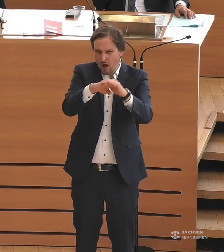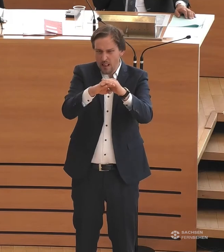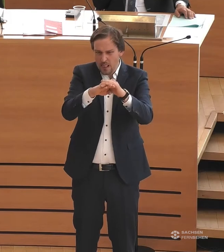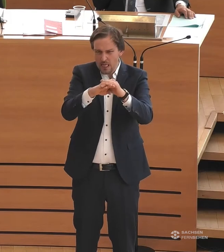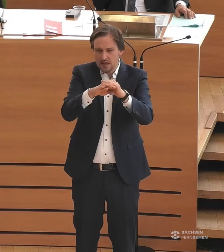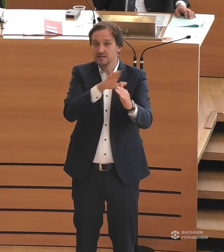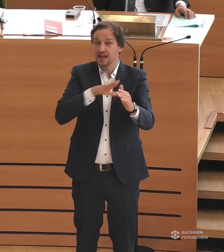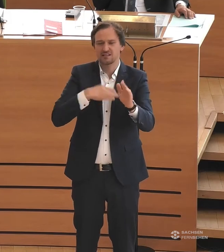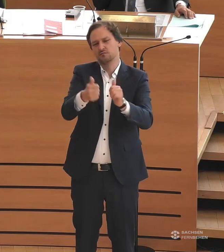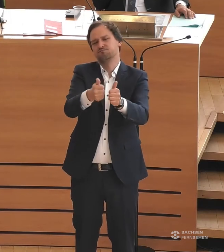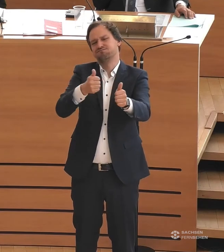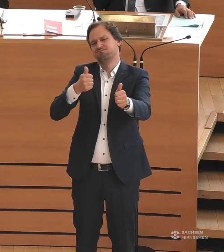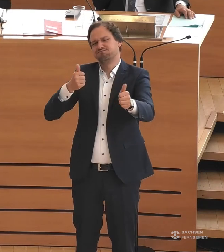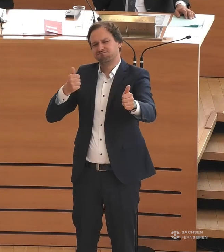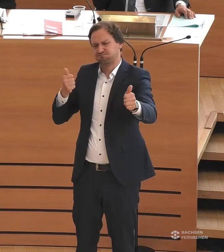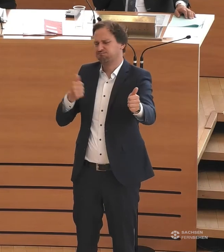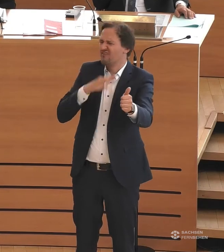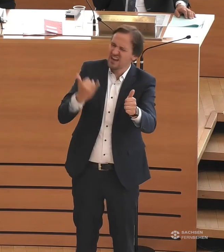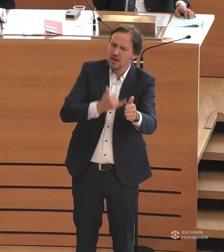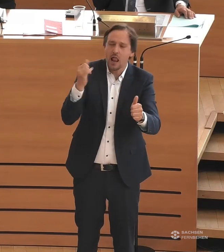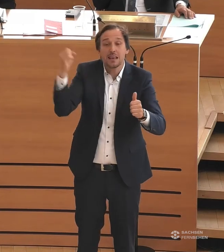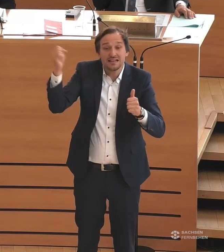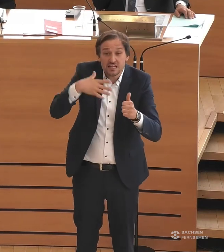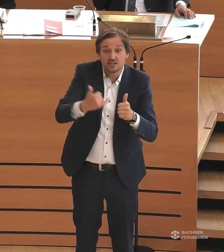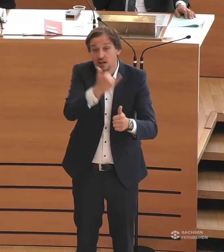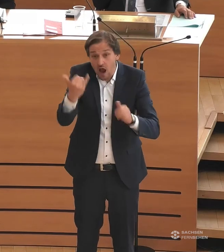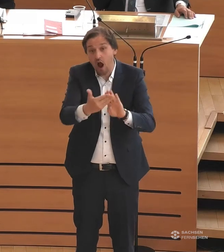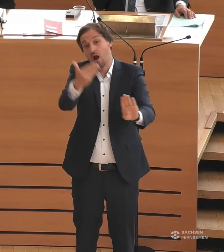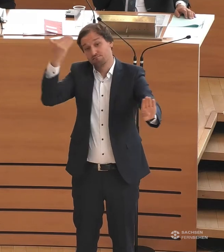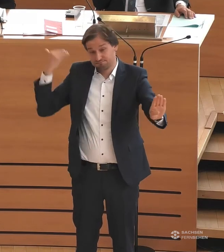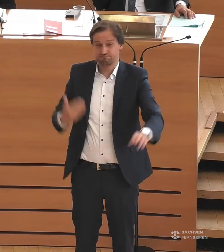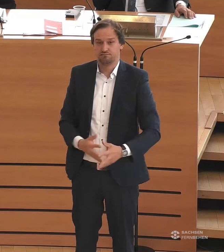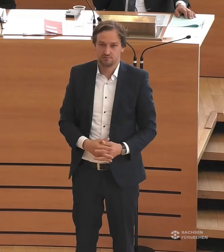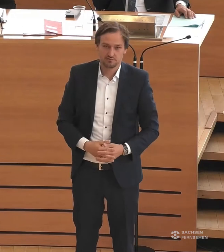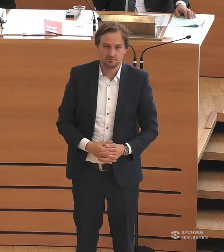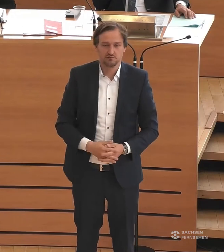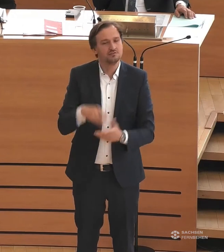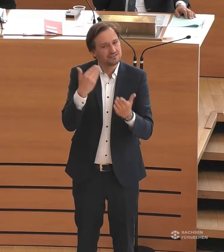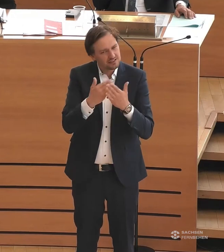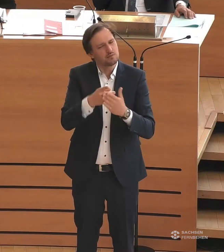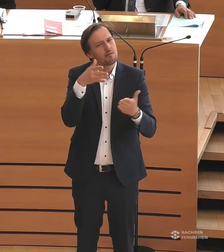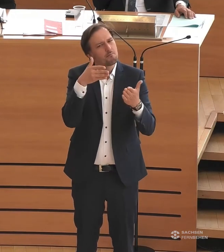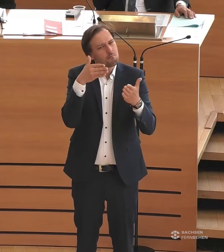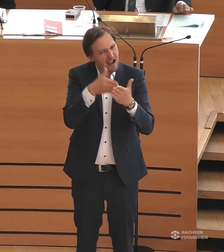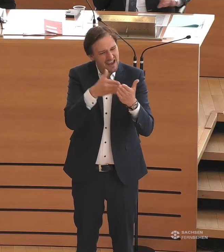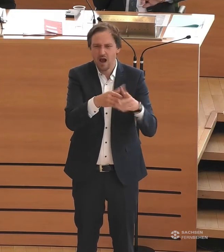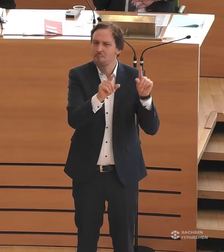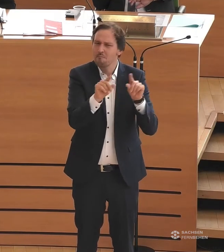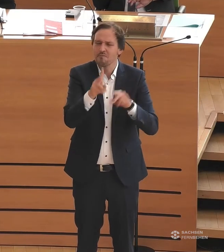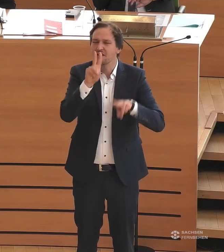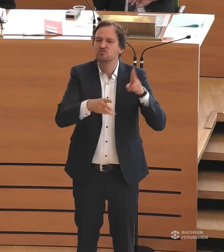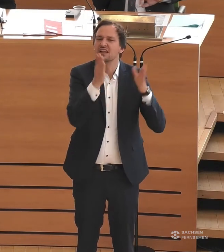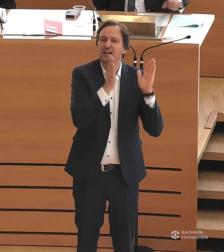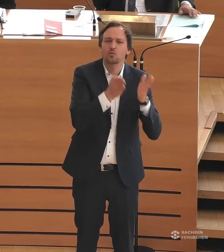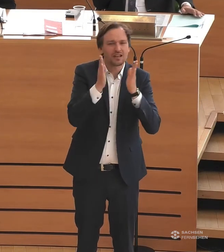entfernt. Und in diesem Zusammenhang ist es mir sehr wichtig, nochmal auf die verschiedenen Kategorien von Barrieren einzugehen. Weil häufig, da man